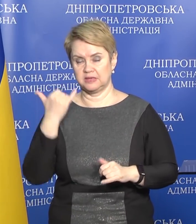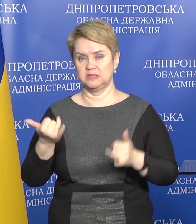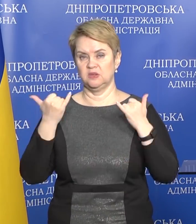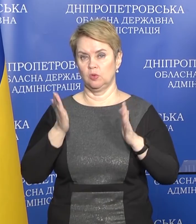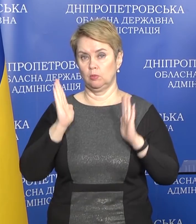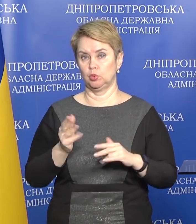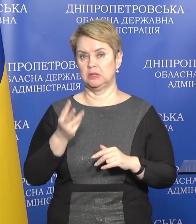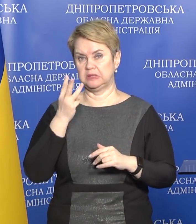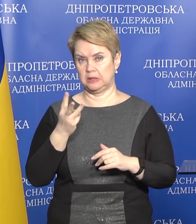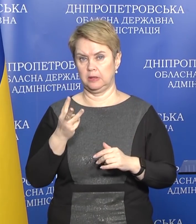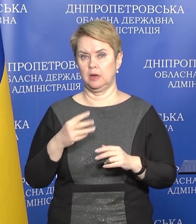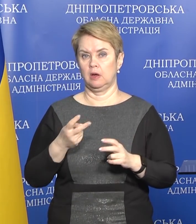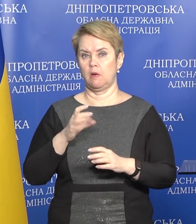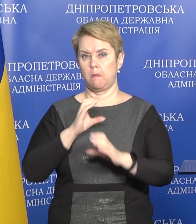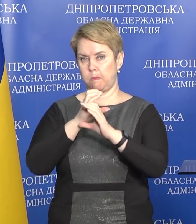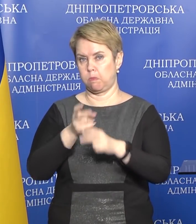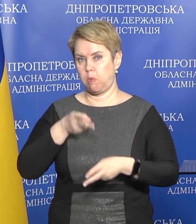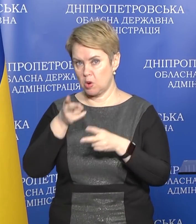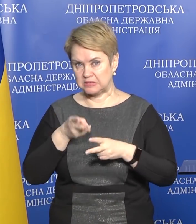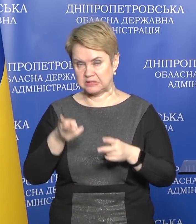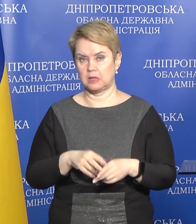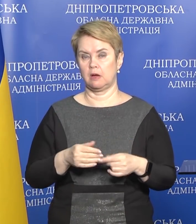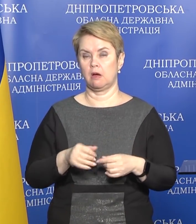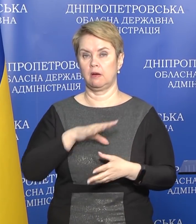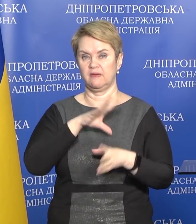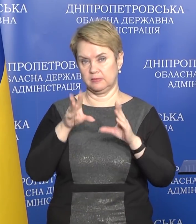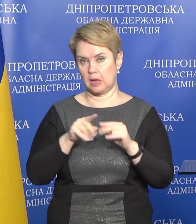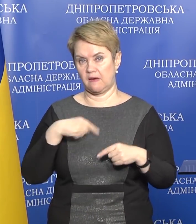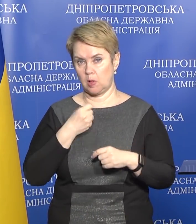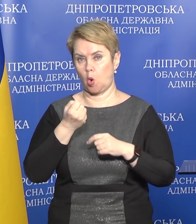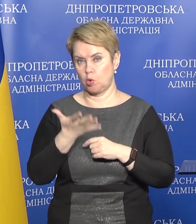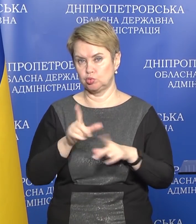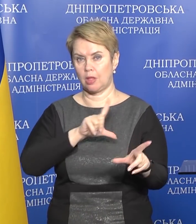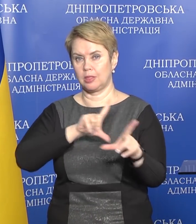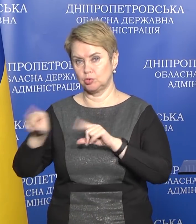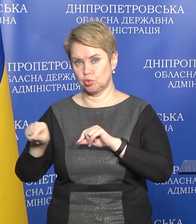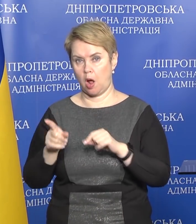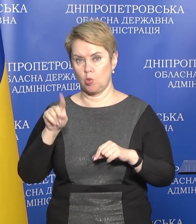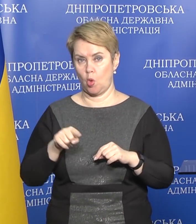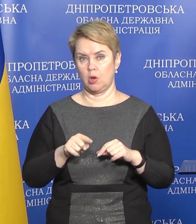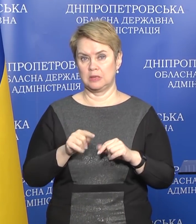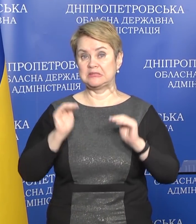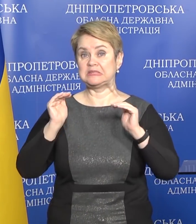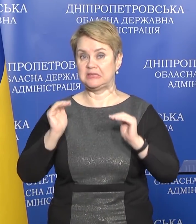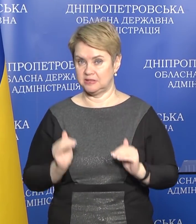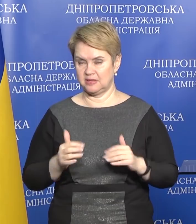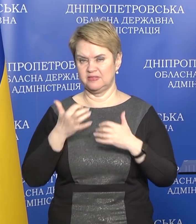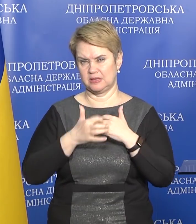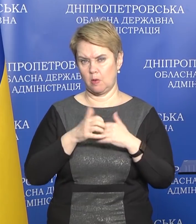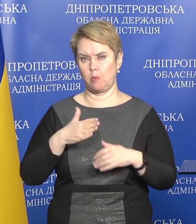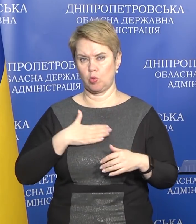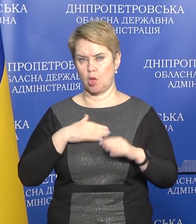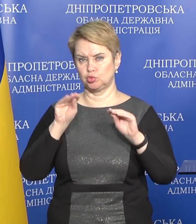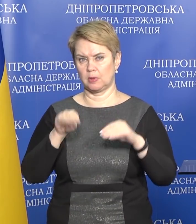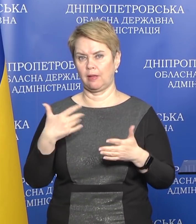Сегодня у нас будет три эвакуационных поезда. Я уже говорил о том, что, в принципе, количество отъезжающих, оно достаточно снизилось. В среднем, по